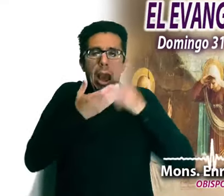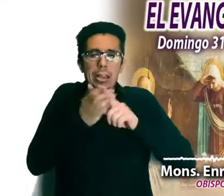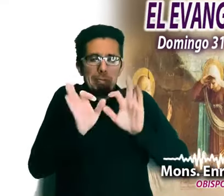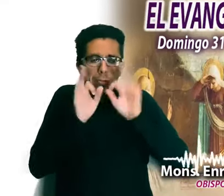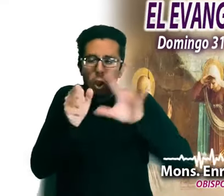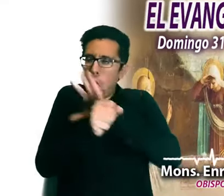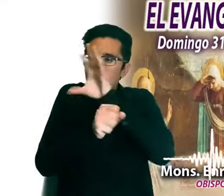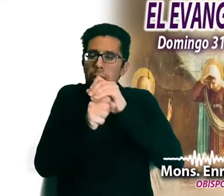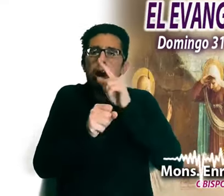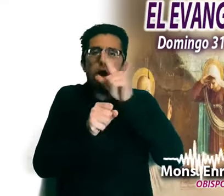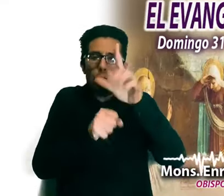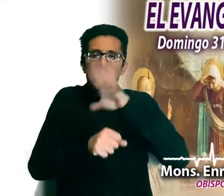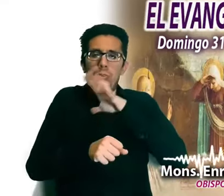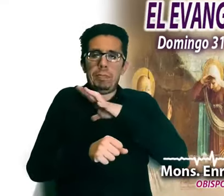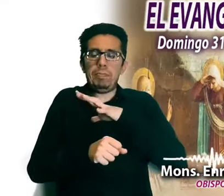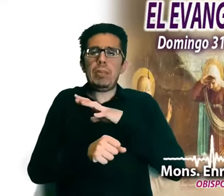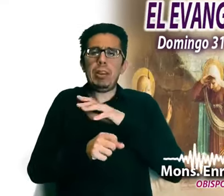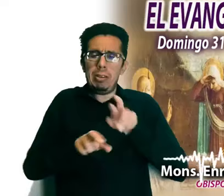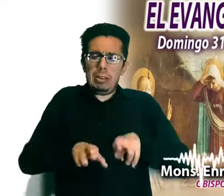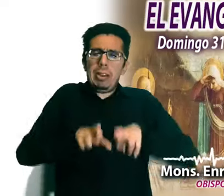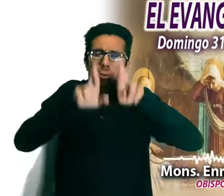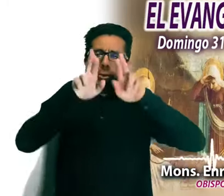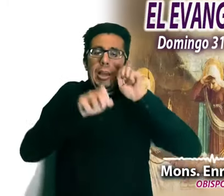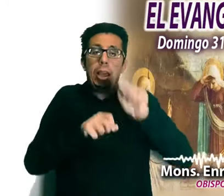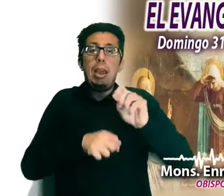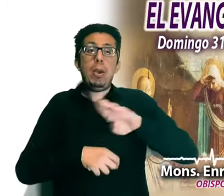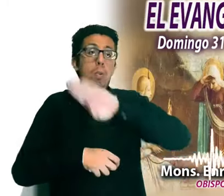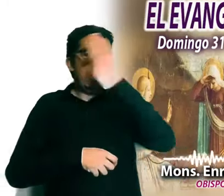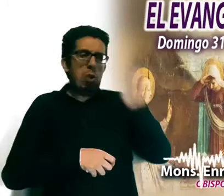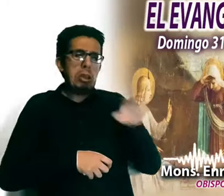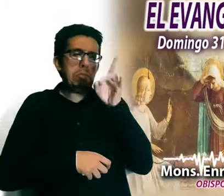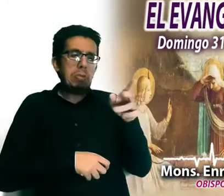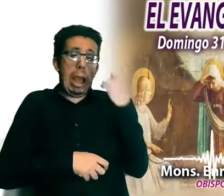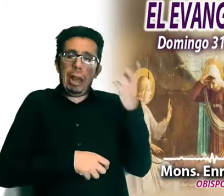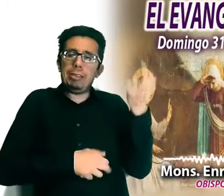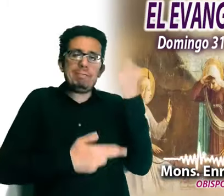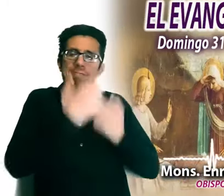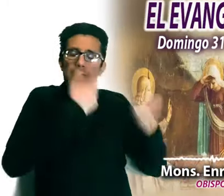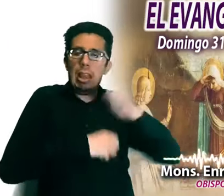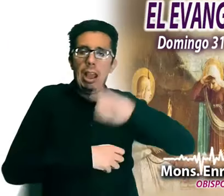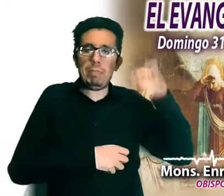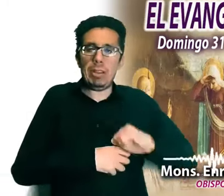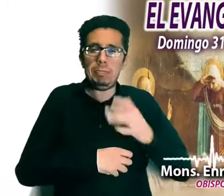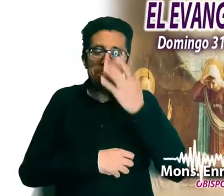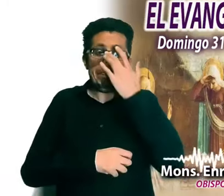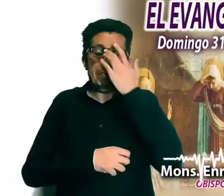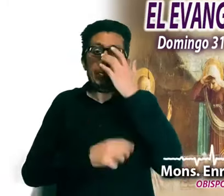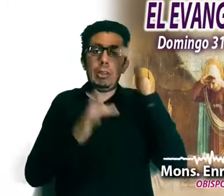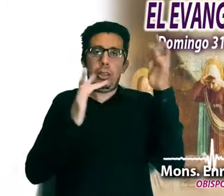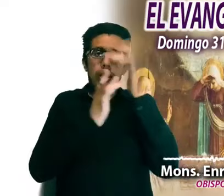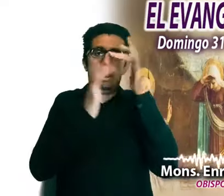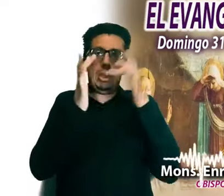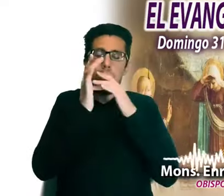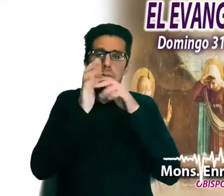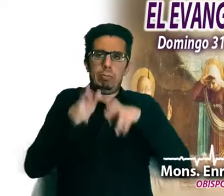luz. Es vencer a la muerte y no esperarla ya nunca más. La resurrección de Jesús